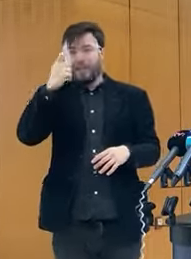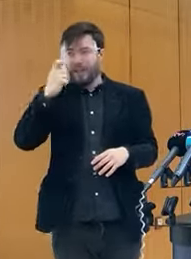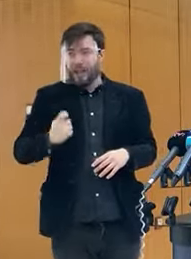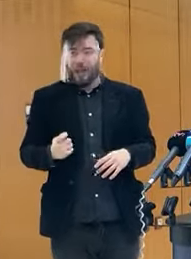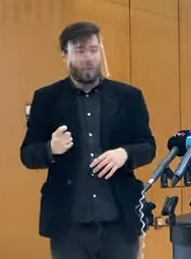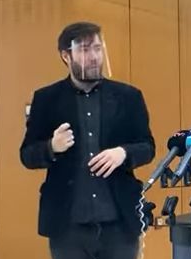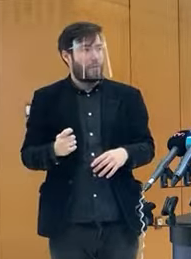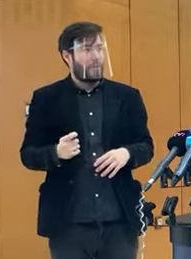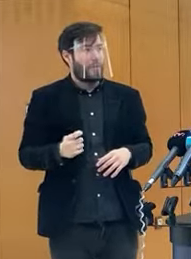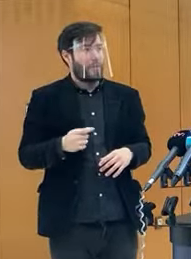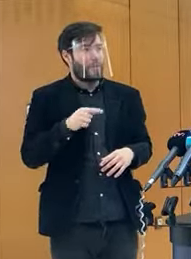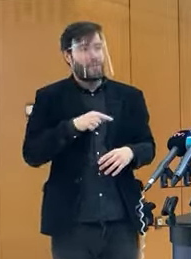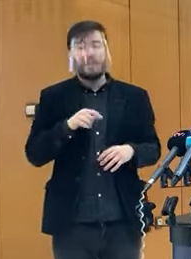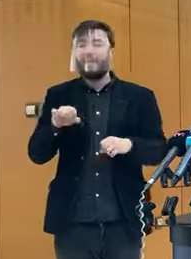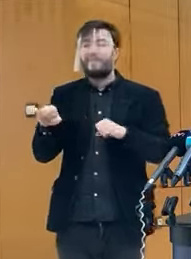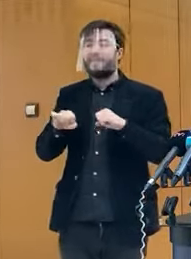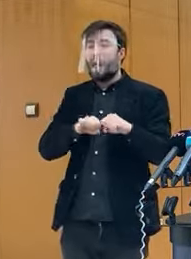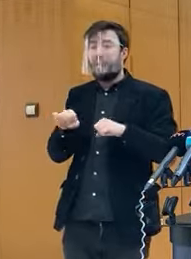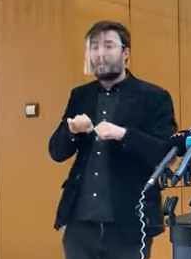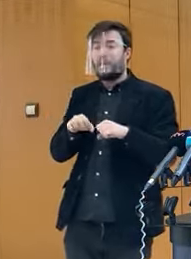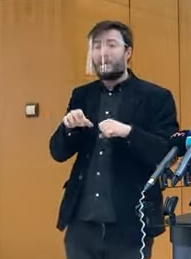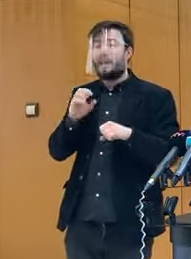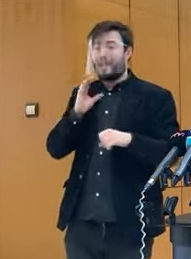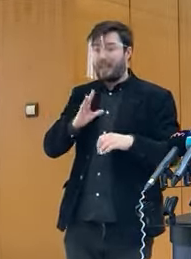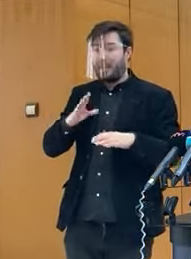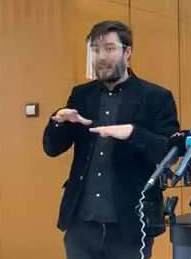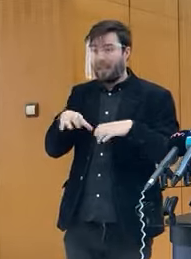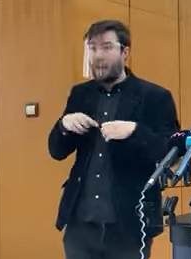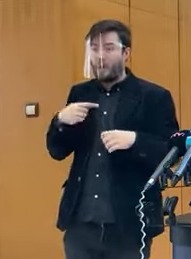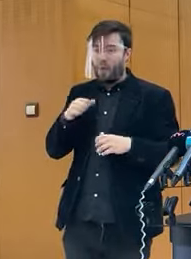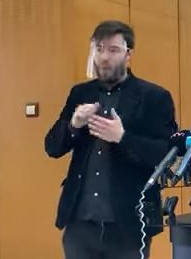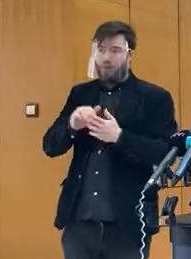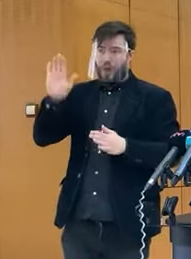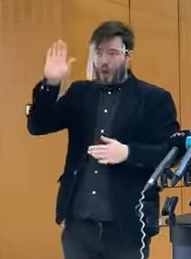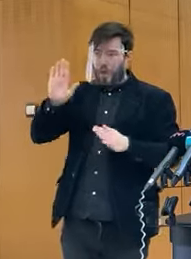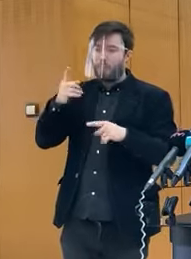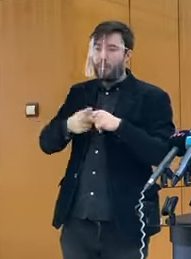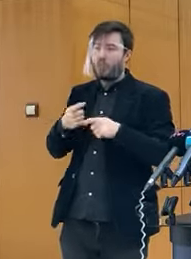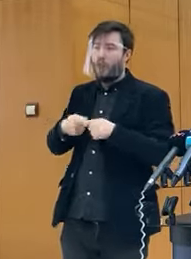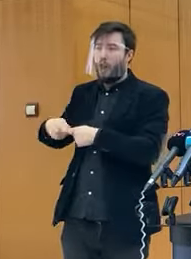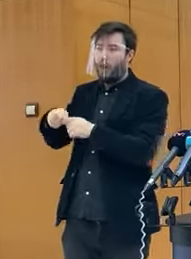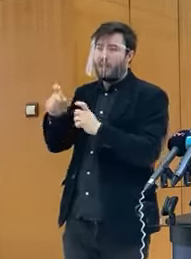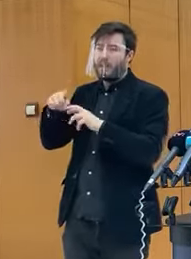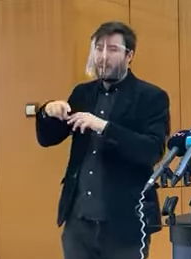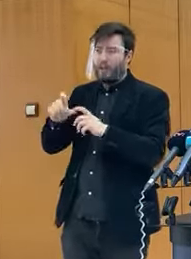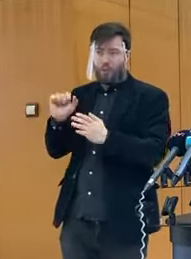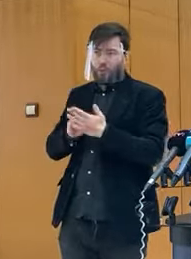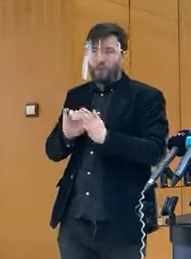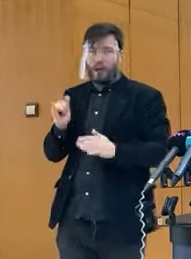Pri tom schválení vládov určite nebude chýbať môj hlas ani hlas mojich kolegov z SAS.